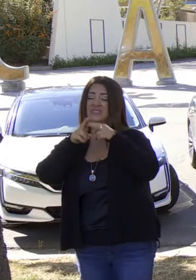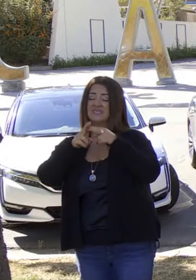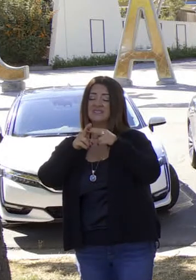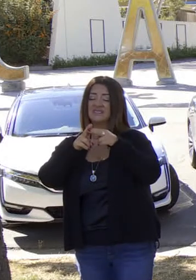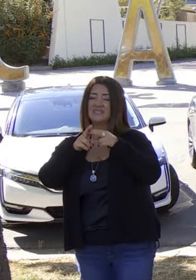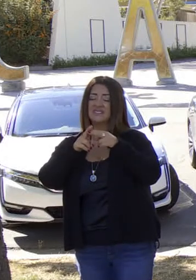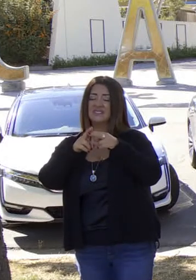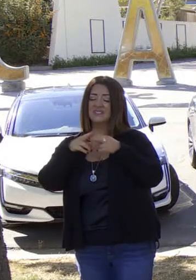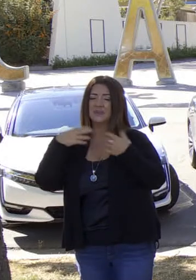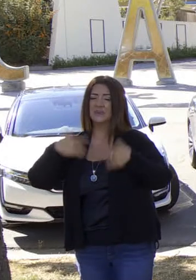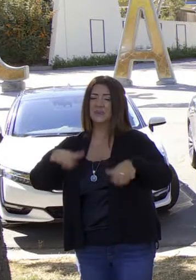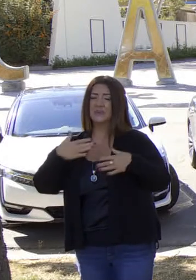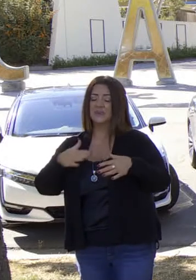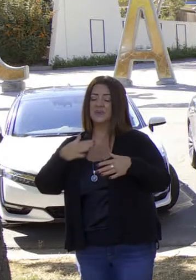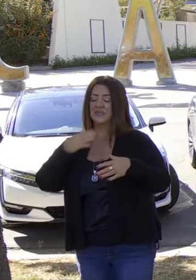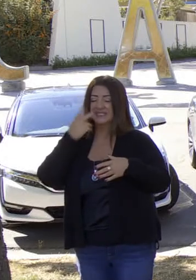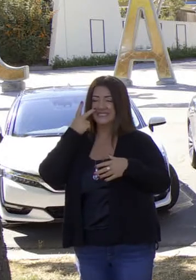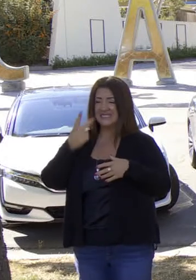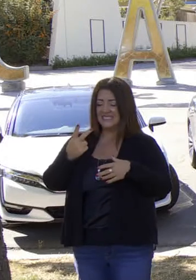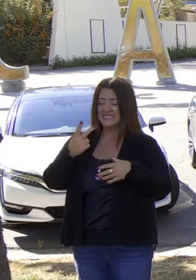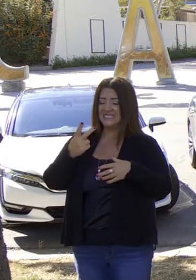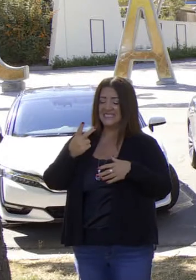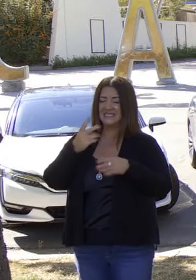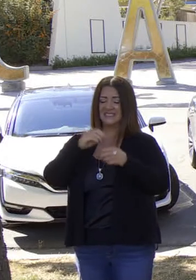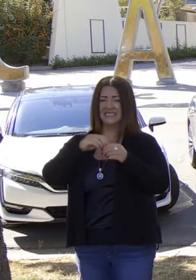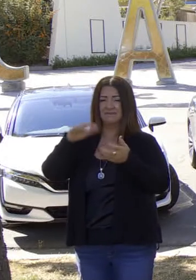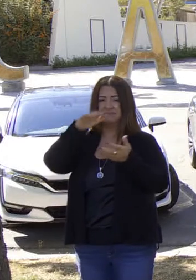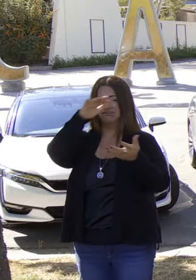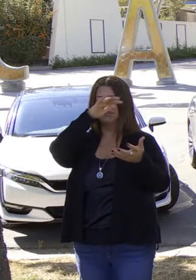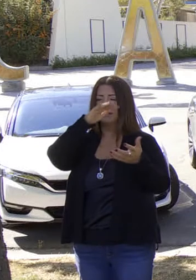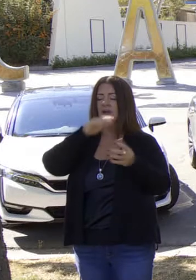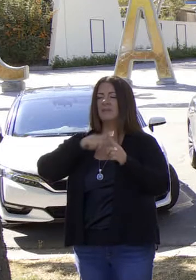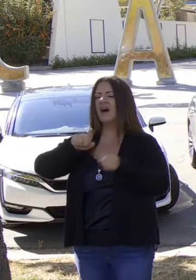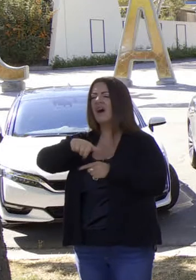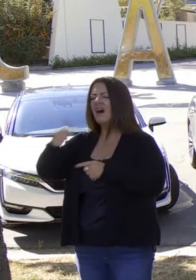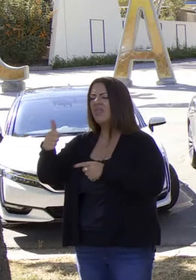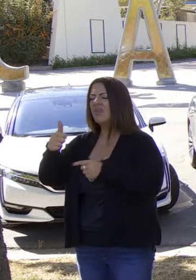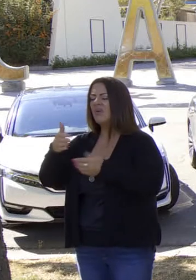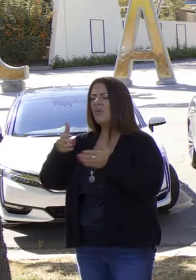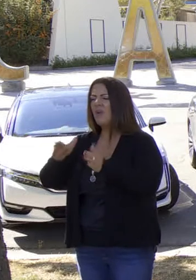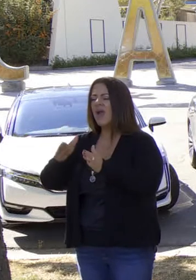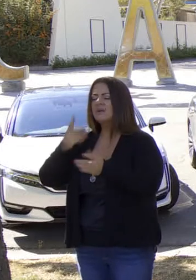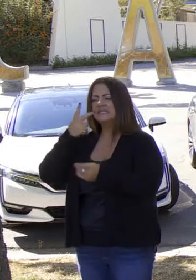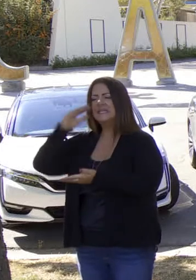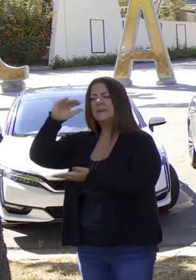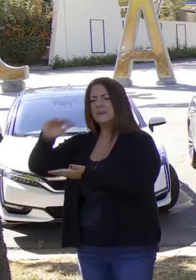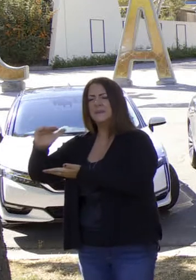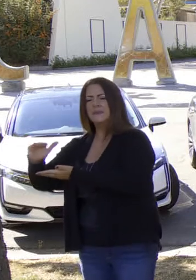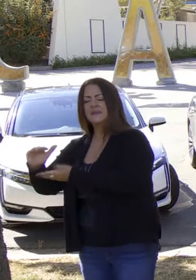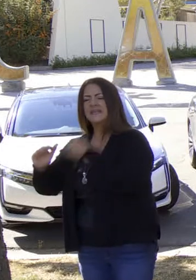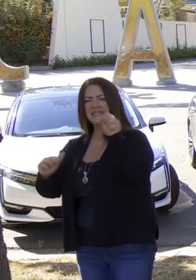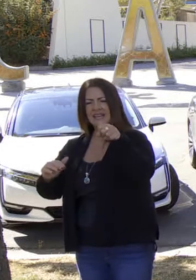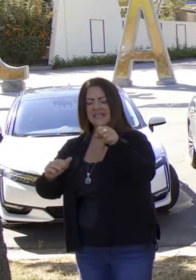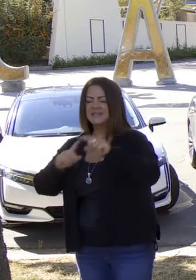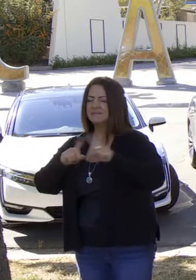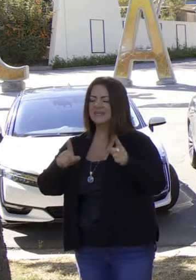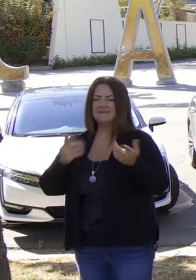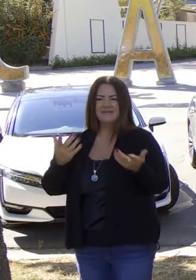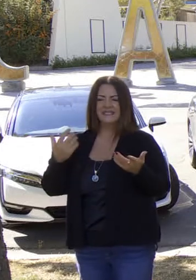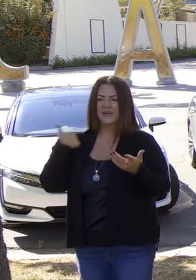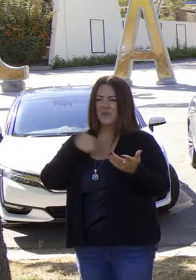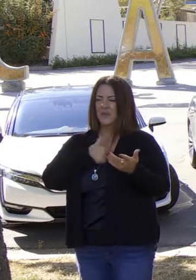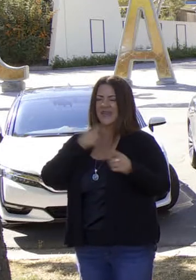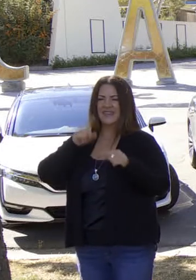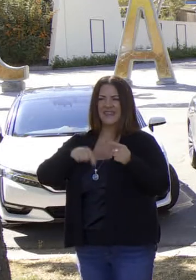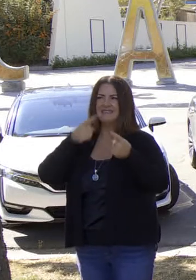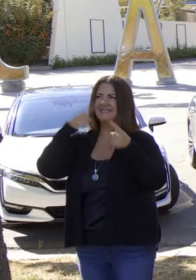modesto aunque sea, pero un aumento en las emisiones totales, aunque hemos visto una disminución en otros sectores. No podemos seguir por el mismo camino